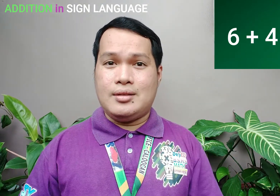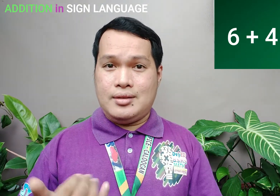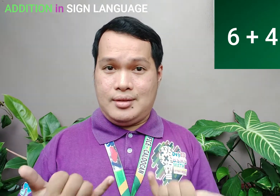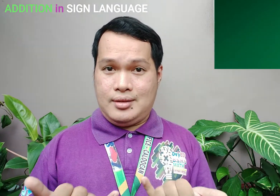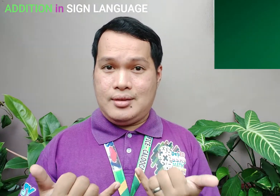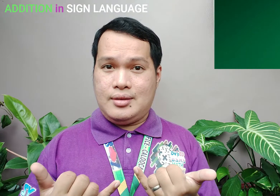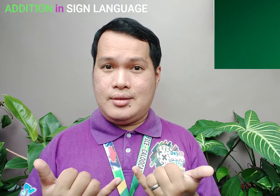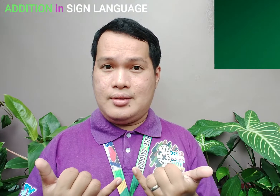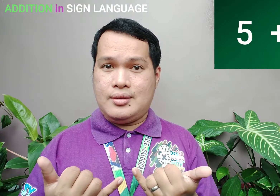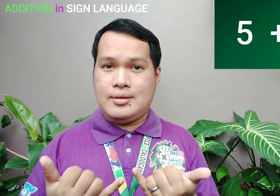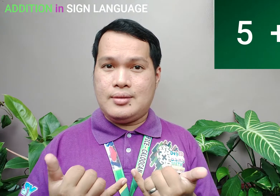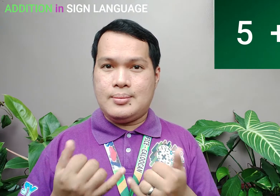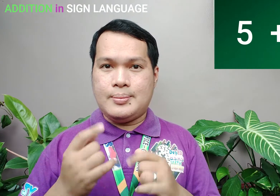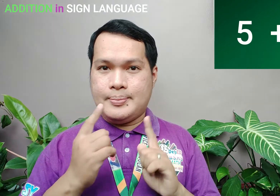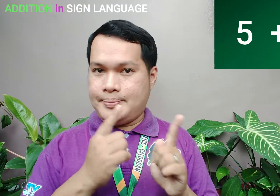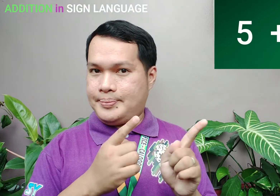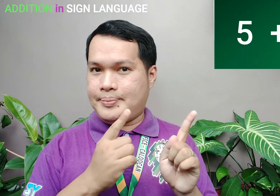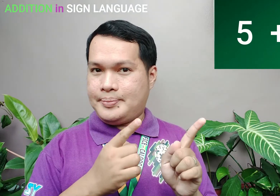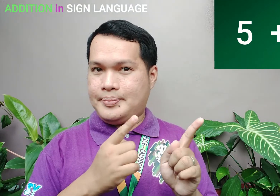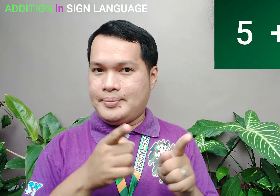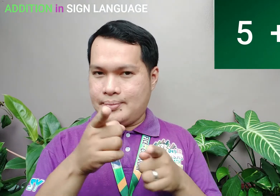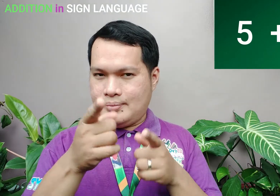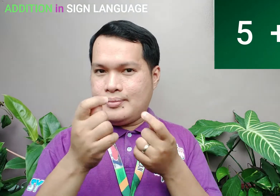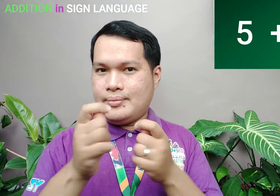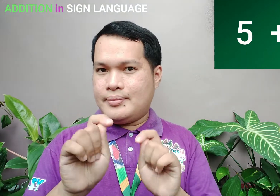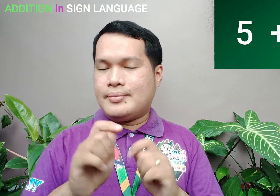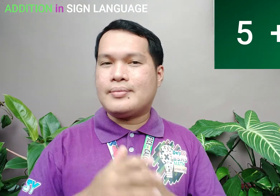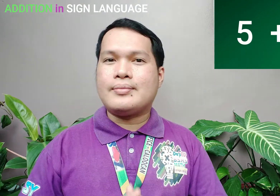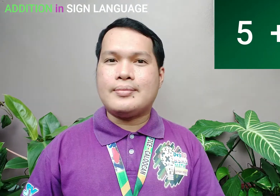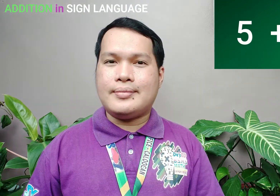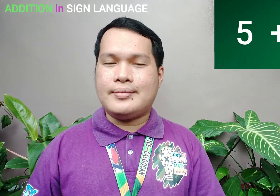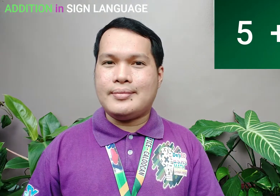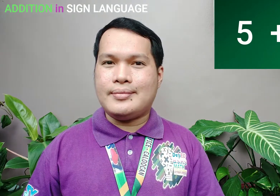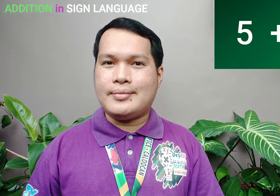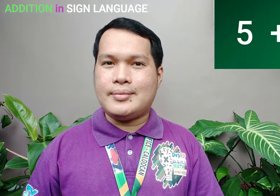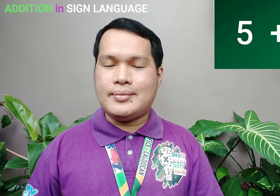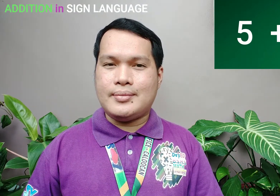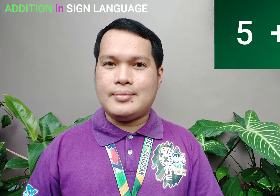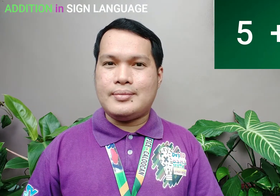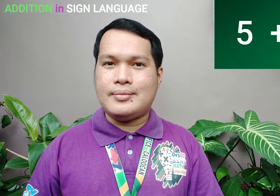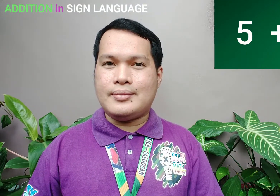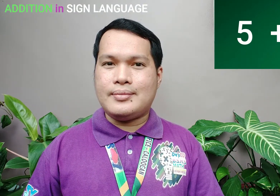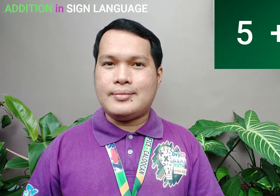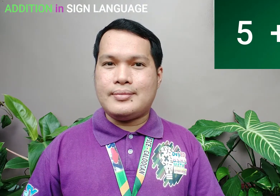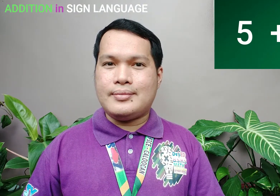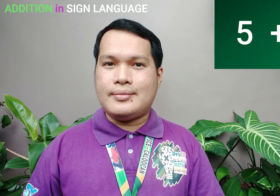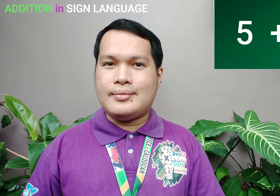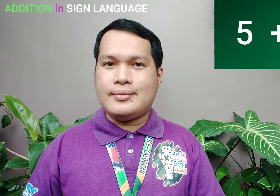Ngayon Subukan nyo naman ito 5 Plus 7